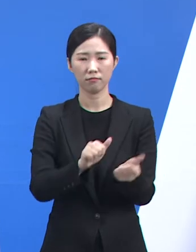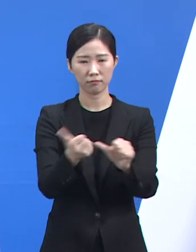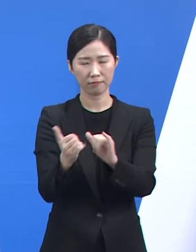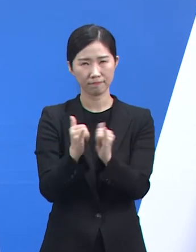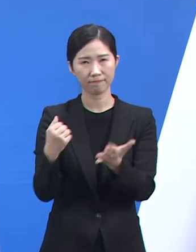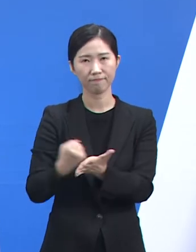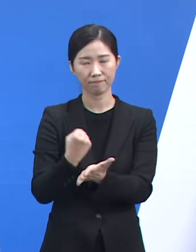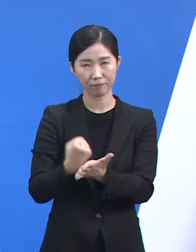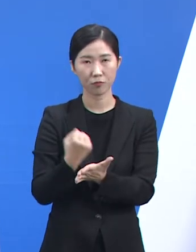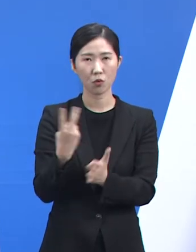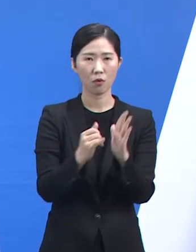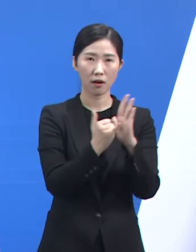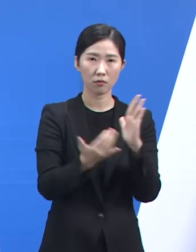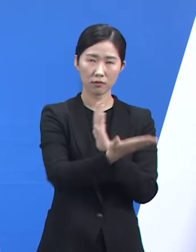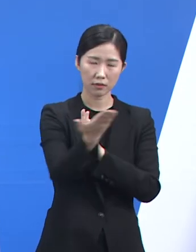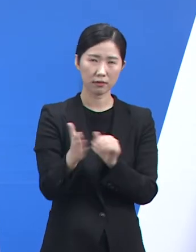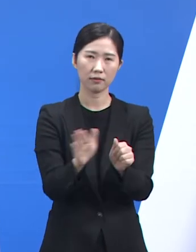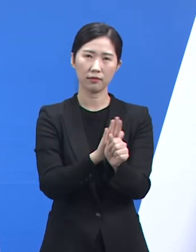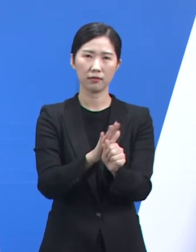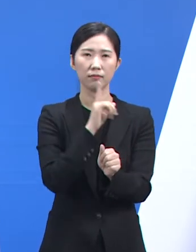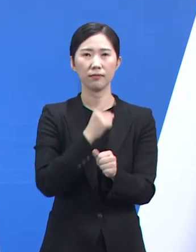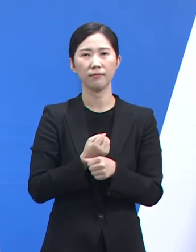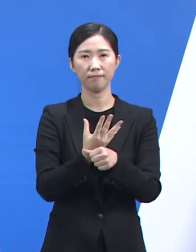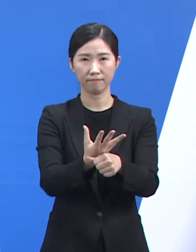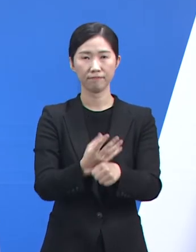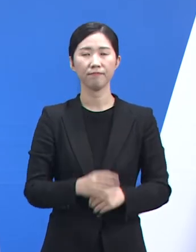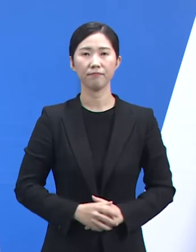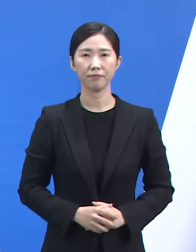유가족분들께 깊은 애도의 말씀을 드립니다.